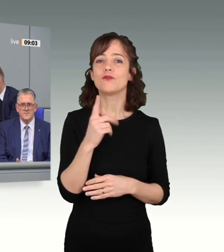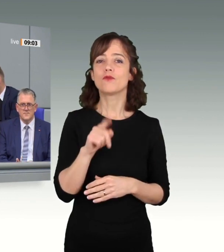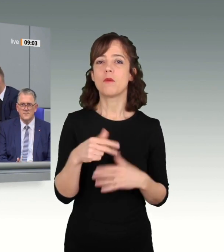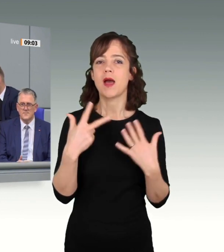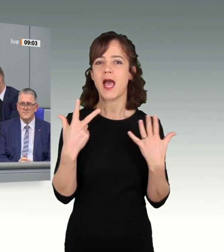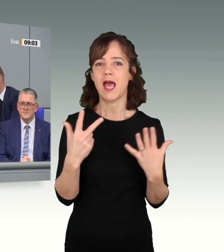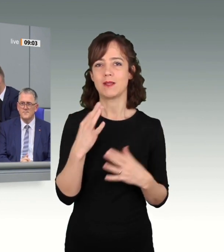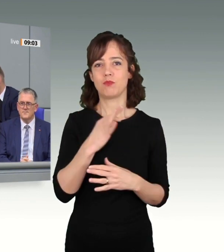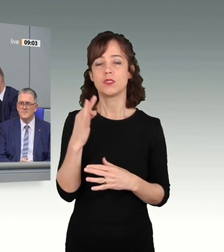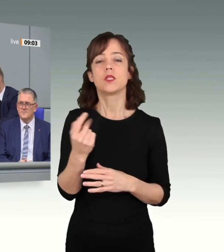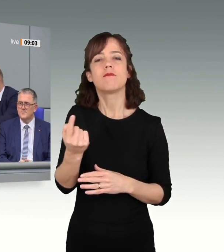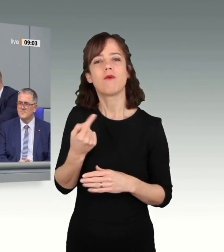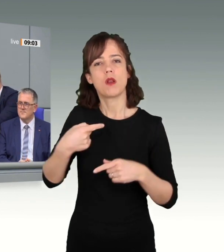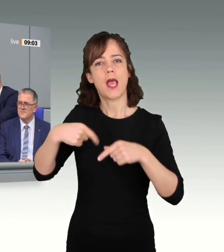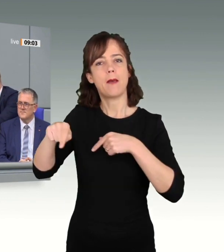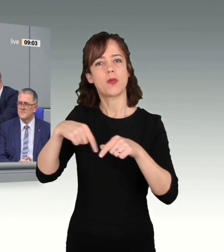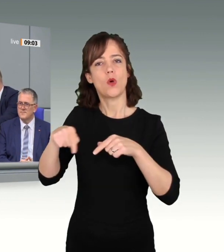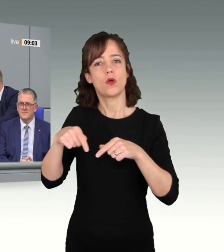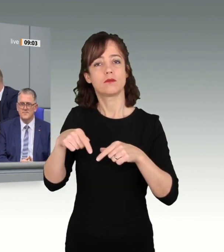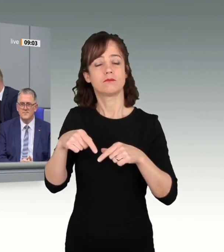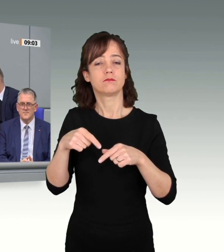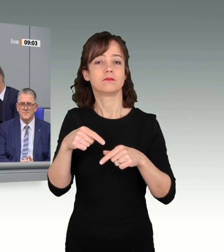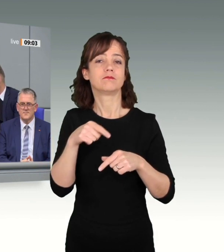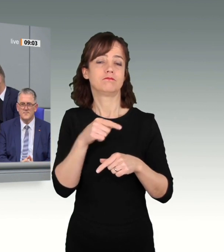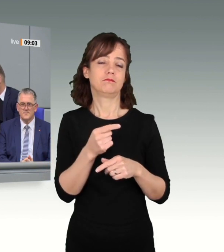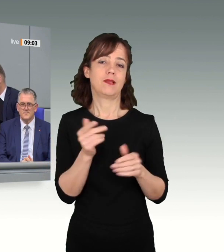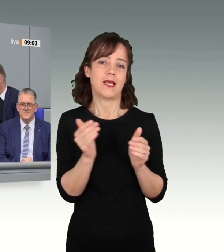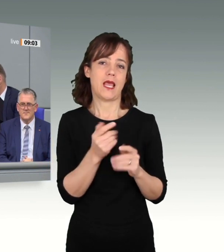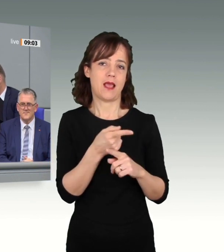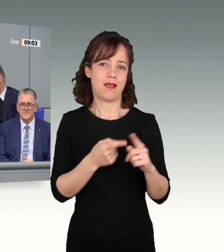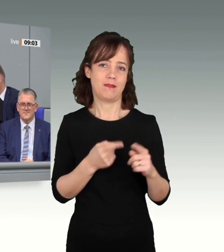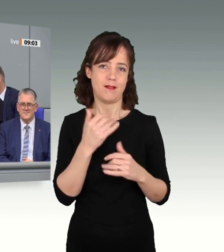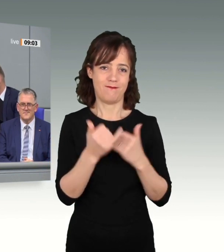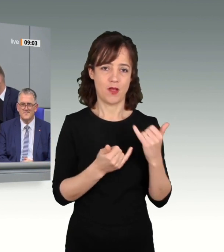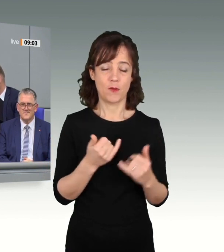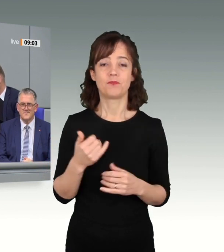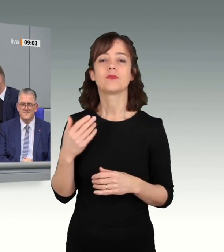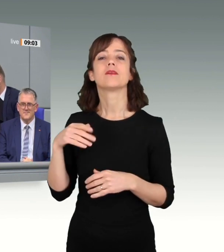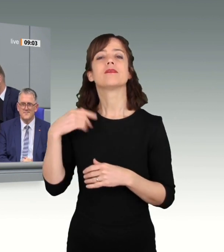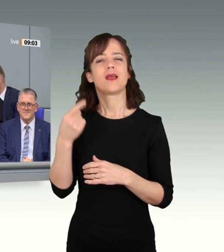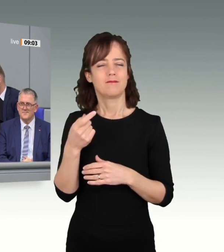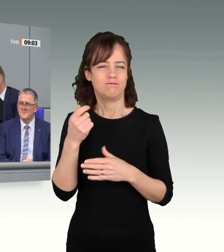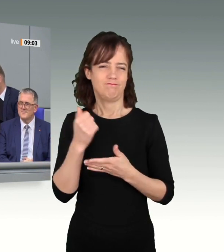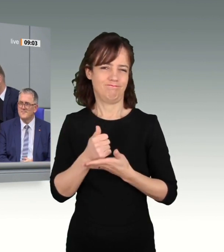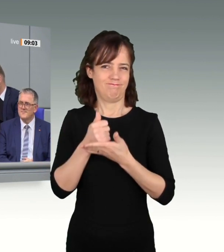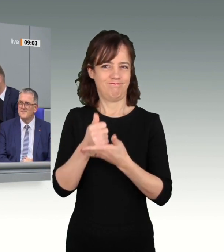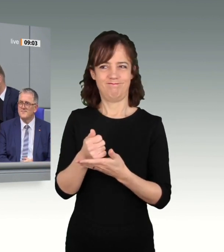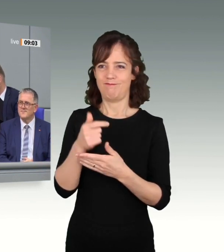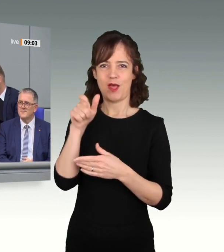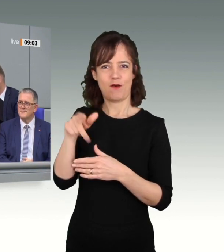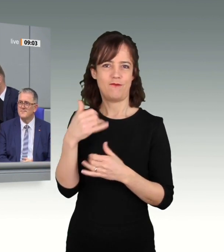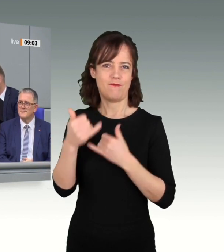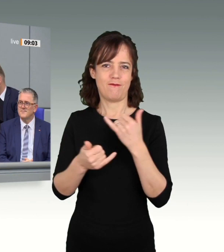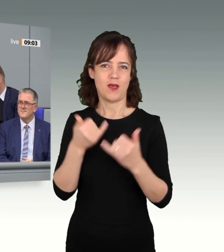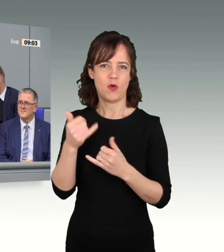der Abgeordneten. In ihrer Antrittsrede sagte Annemarie Renger, die Wahl einer Frau